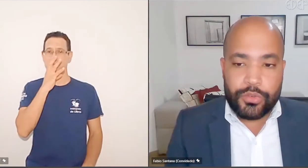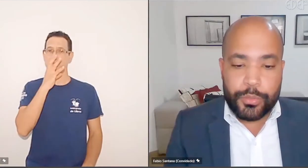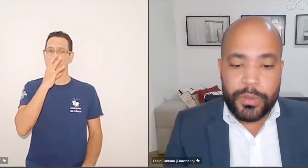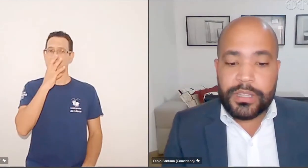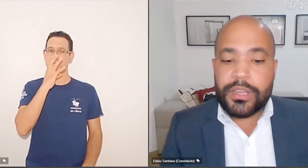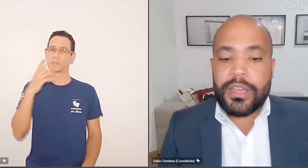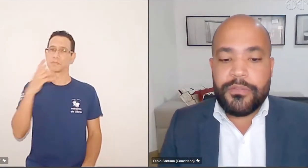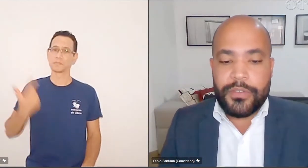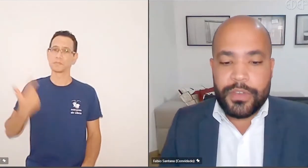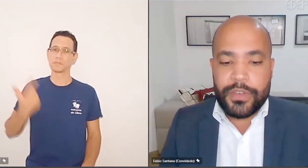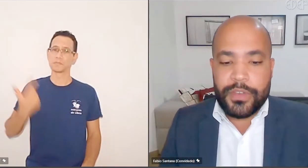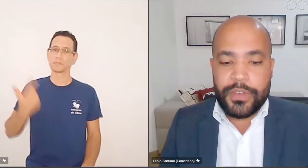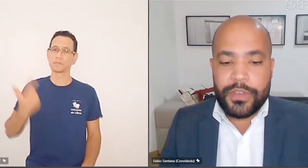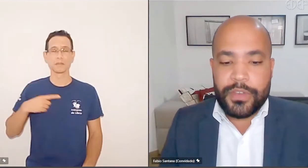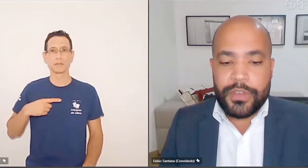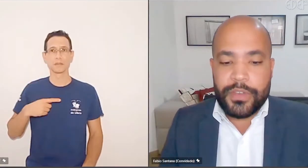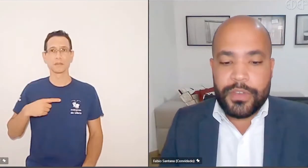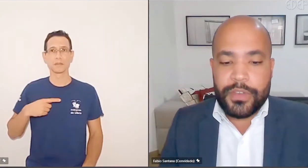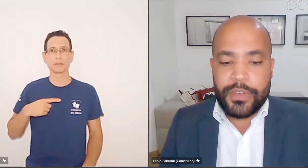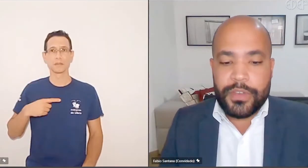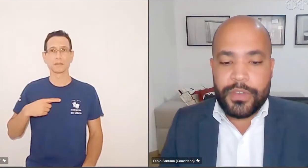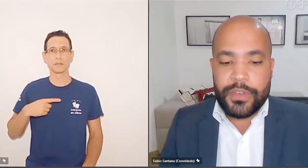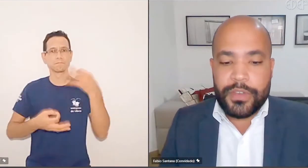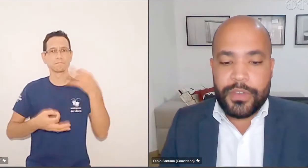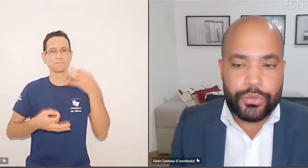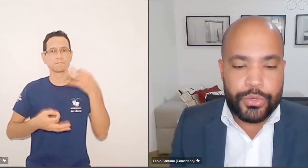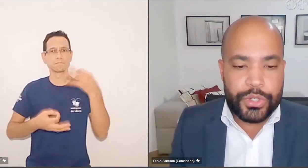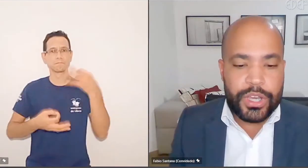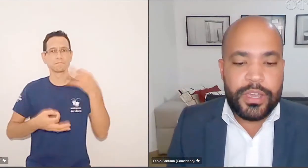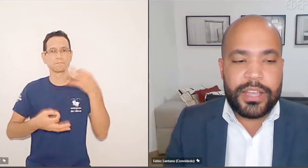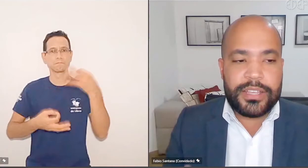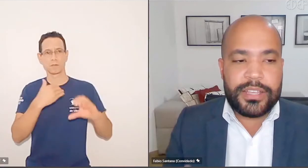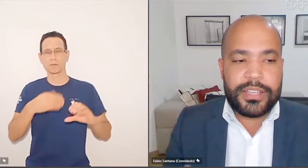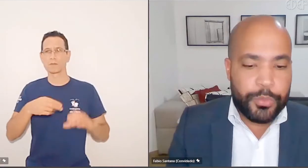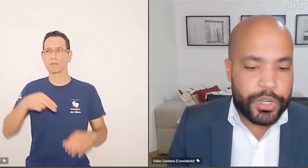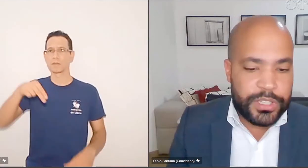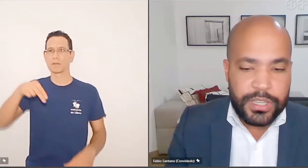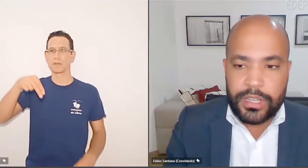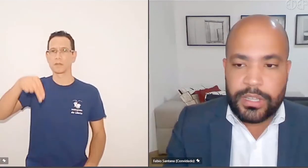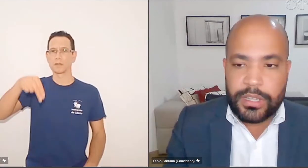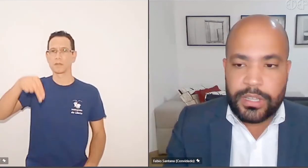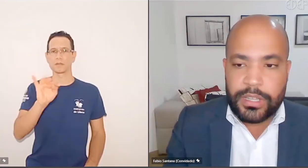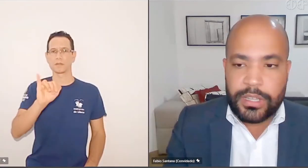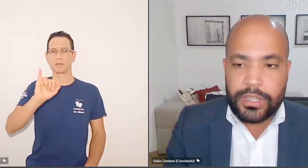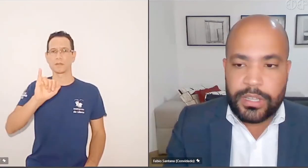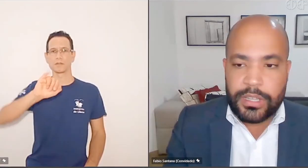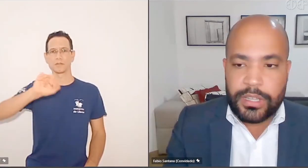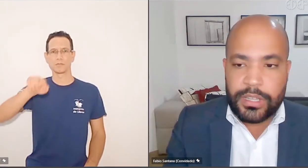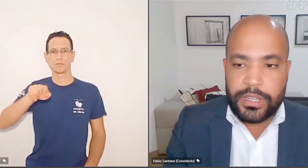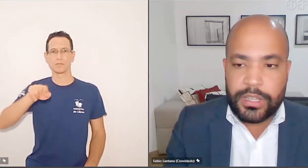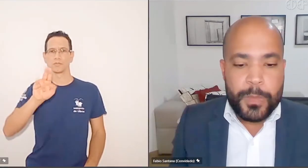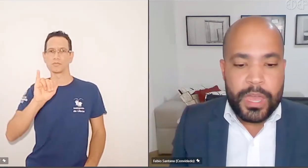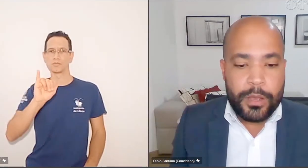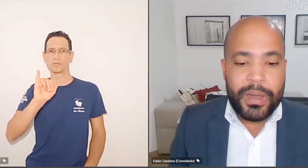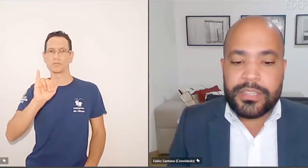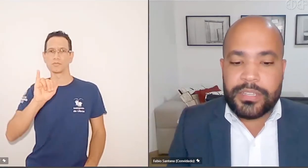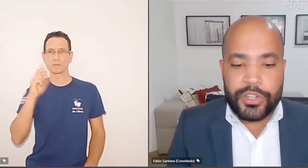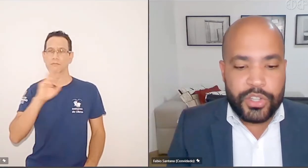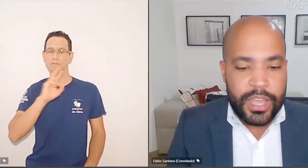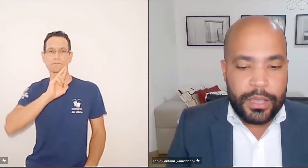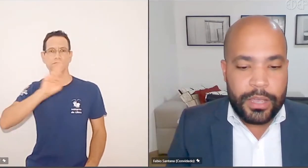magistrados enviando o processo, assim que recebem, enviam direto ao NATJUS e recebem a resposta em 72 horas, no máximo,